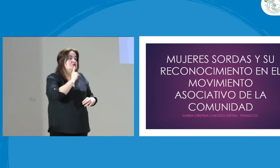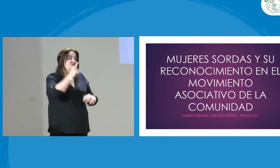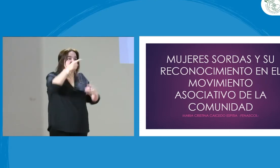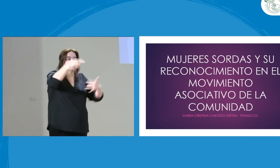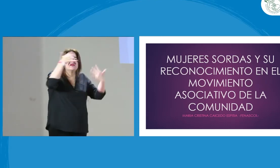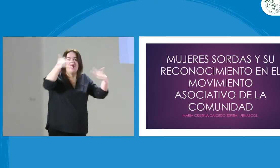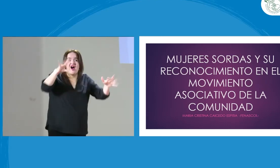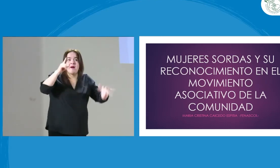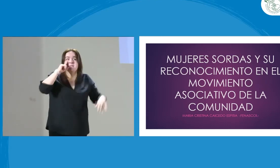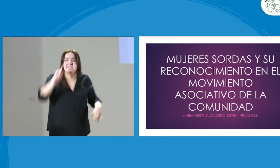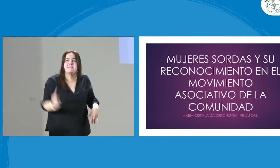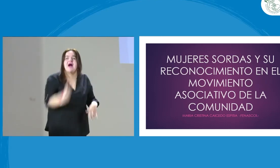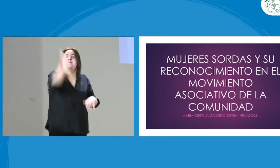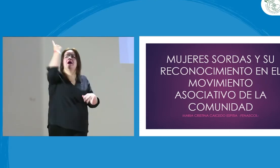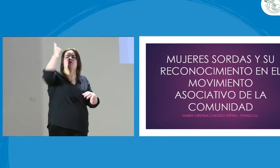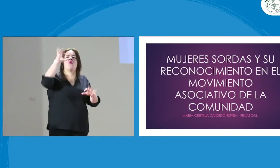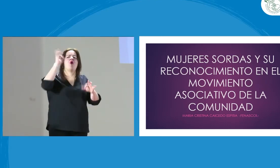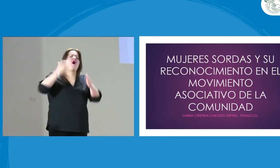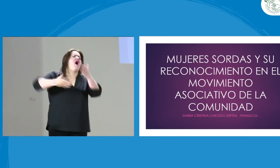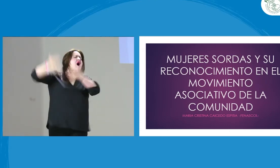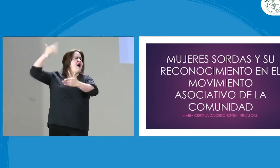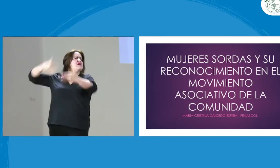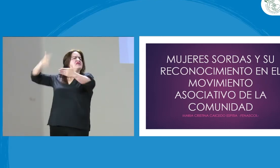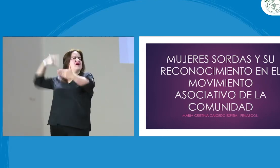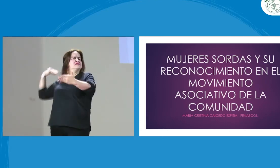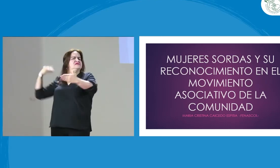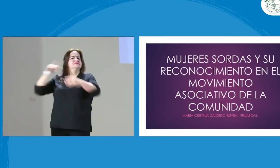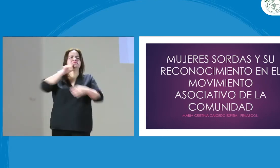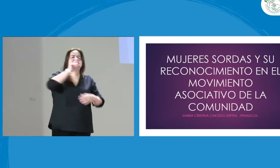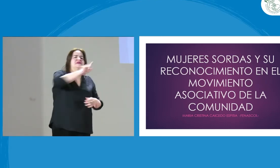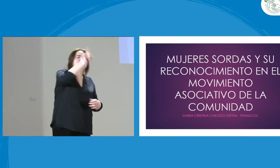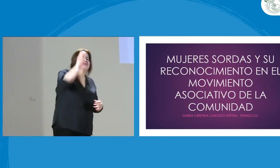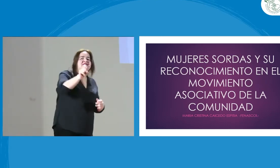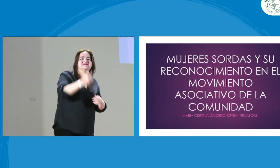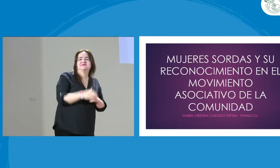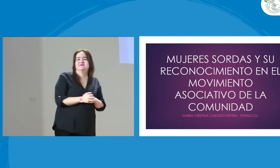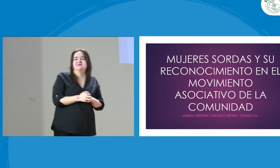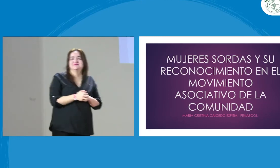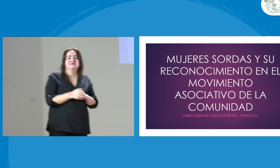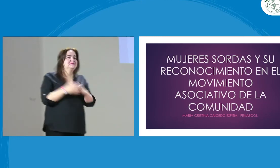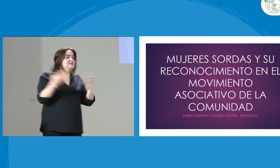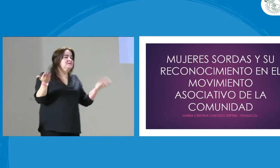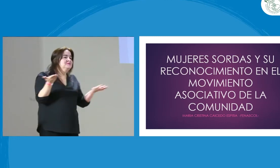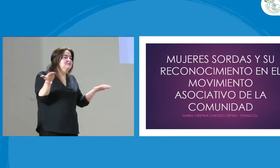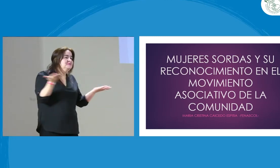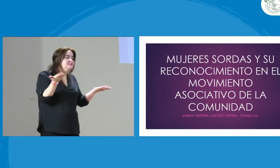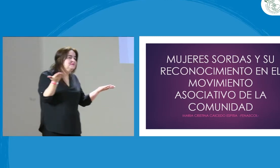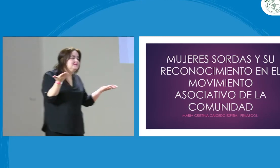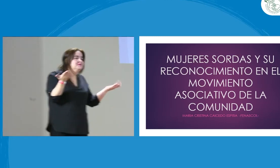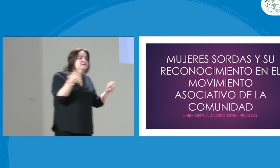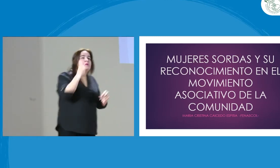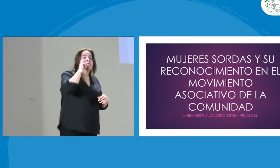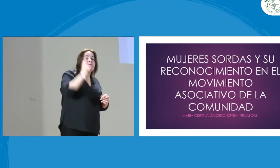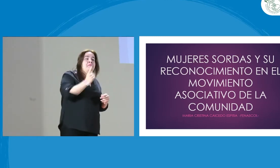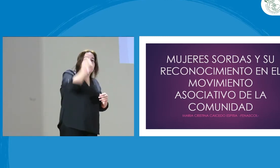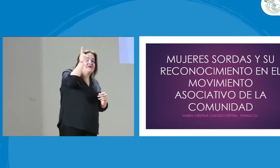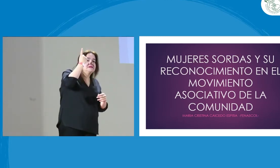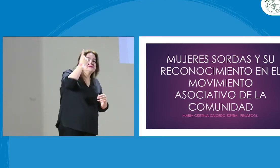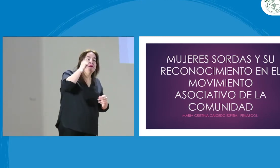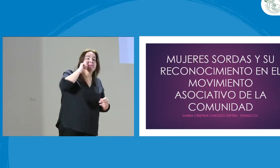esta presentación. Las mujeres sordas y su reconocimiento en el movimiento asociativo dentro de la comunidad. Entonces, quiero preguntarles cómo